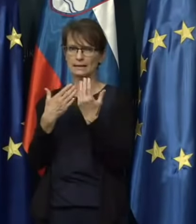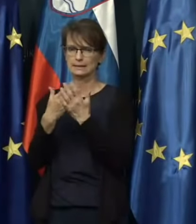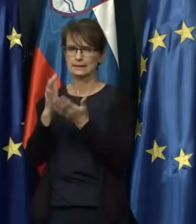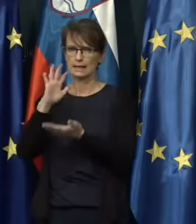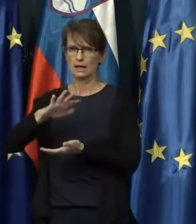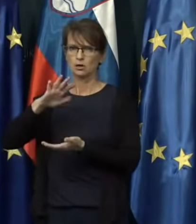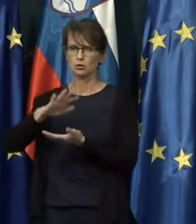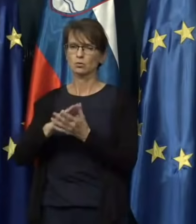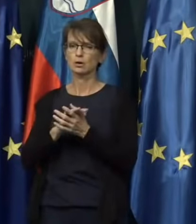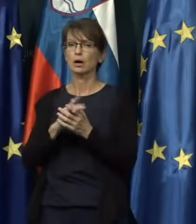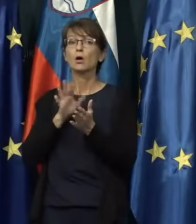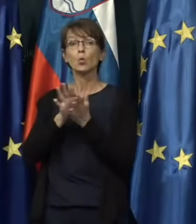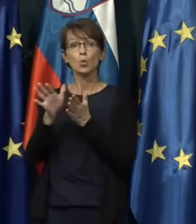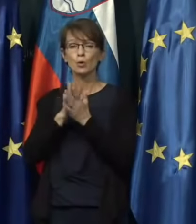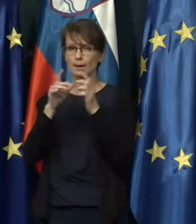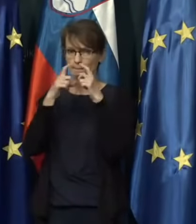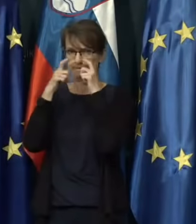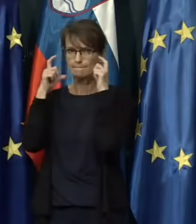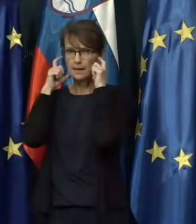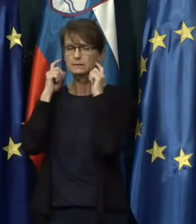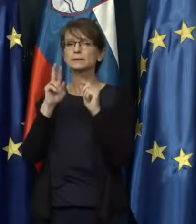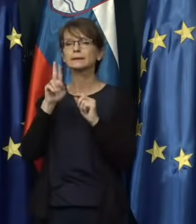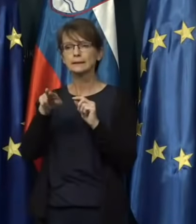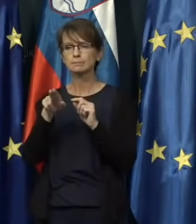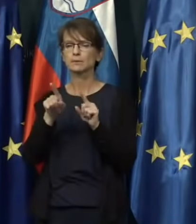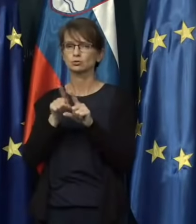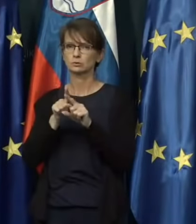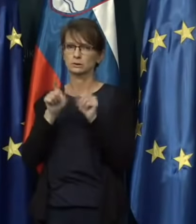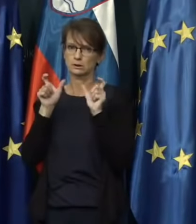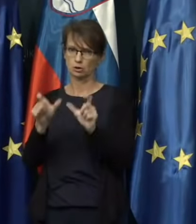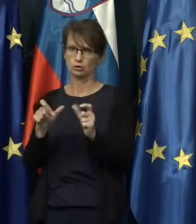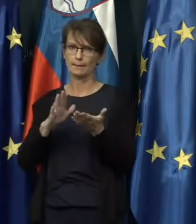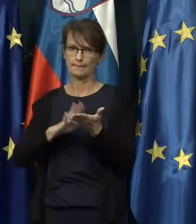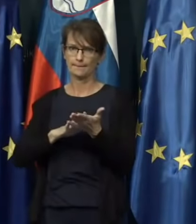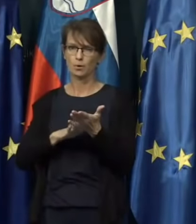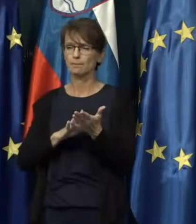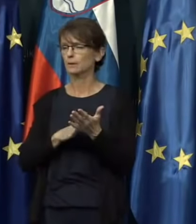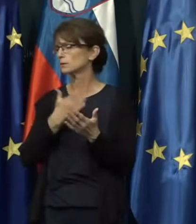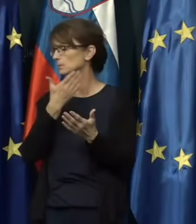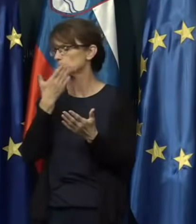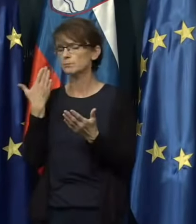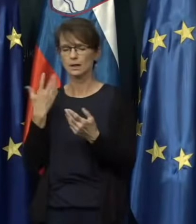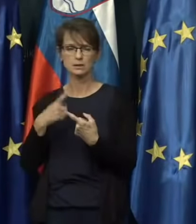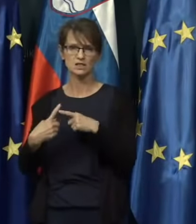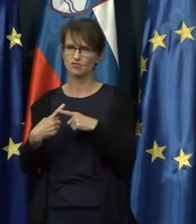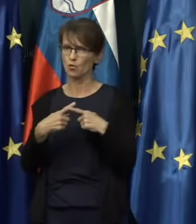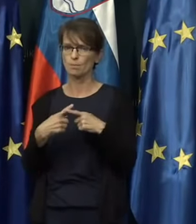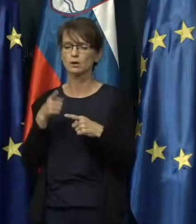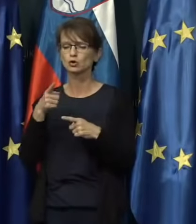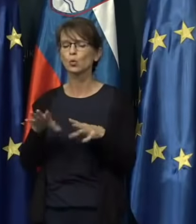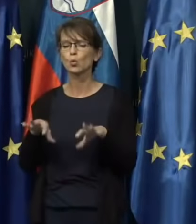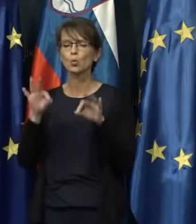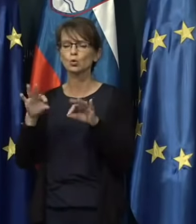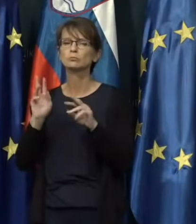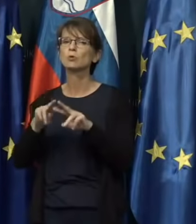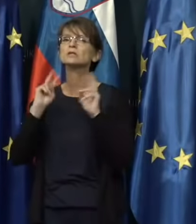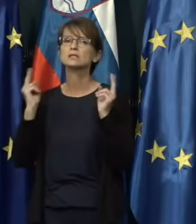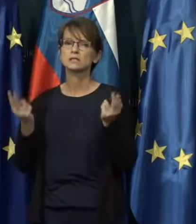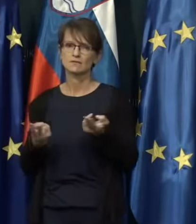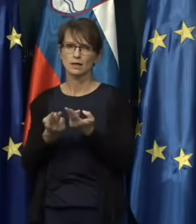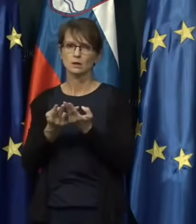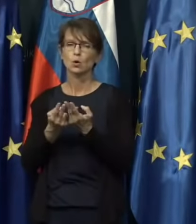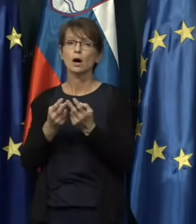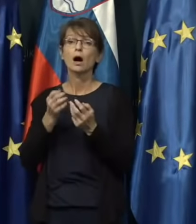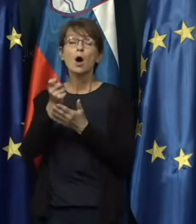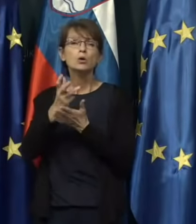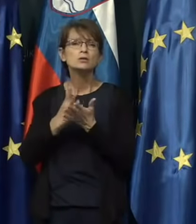maske sveda ima zaščitni pomen brez dvoma, to obotavljajo pač po celem svetu. Zdaj seveda ocenjevat v